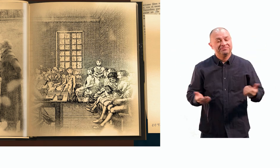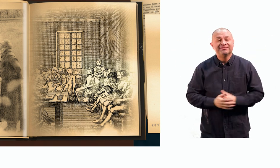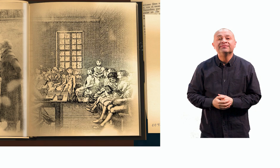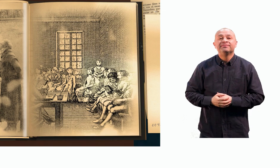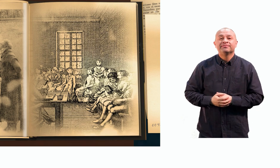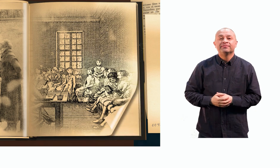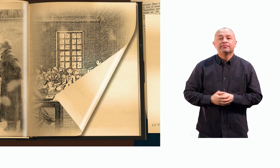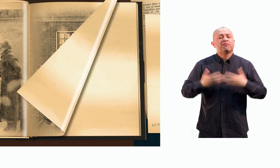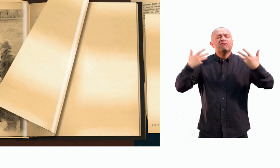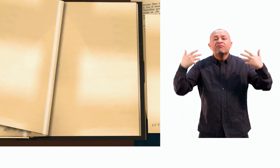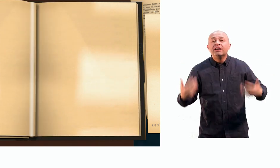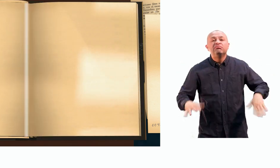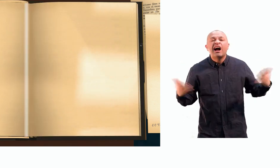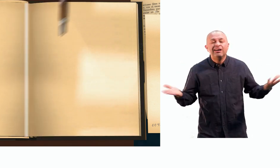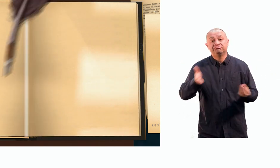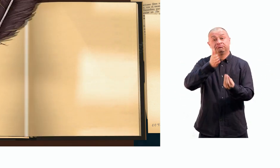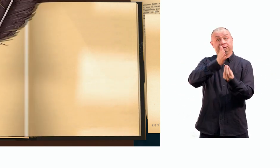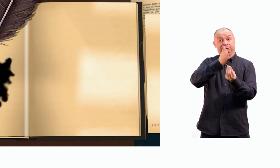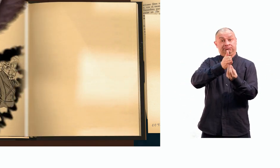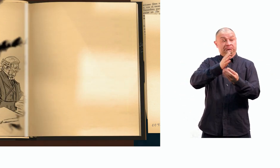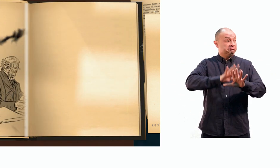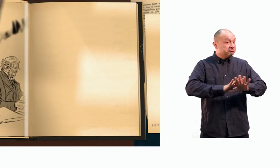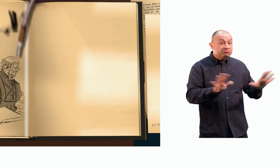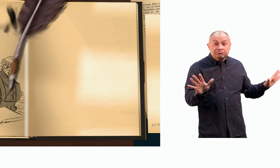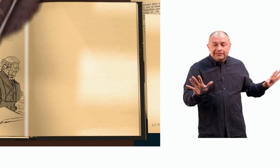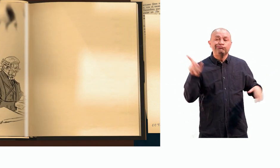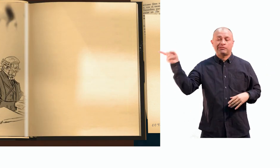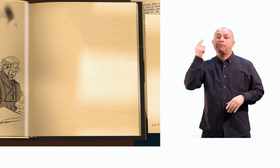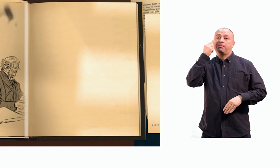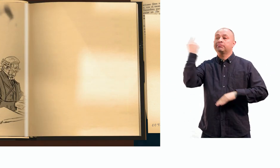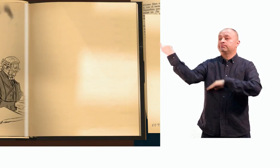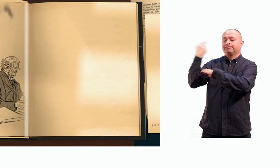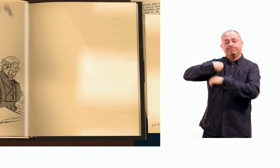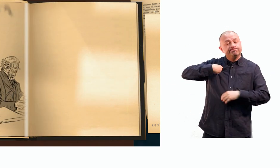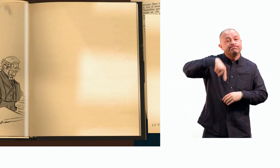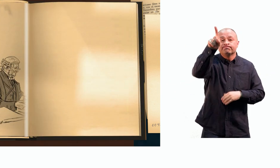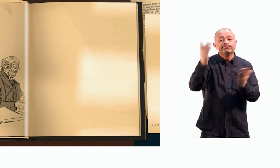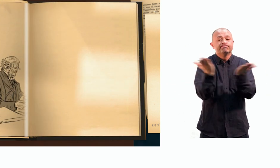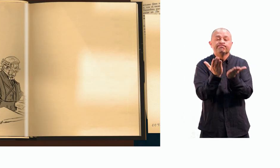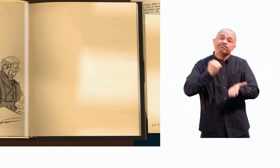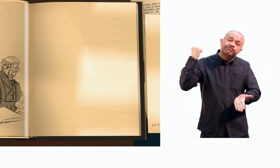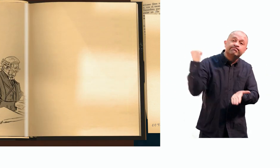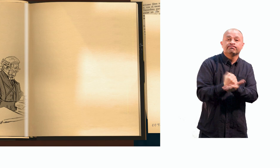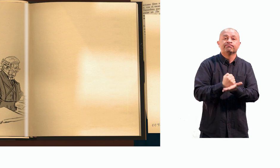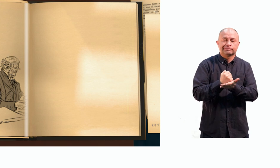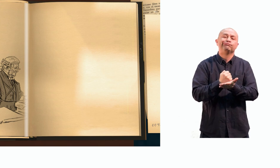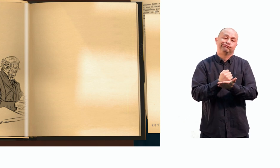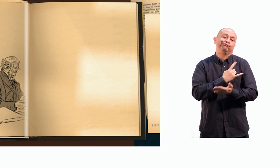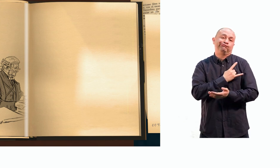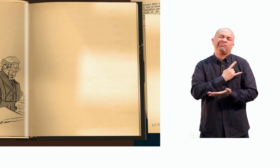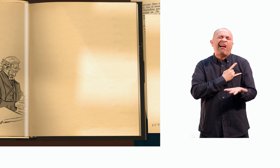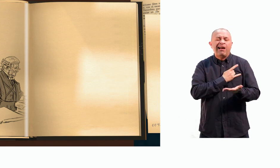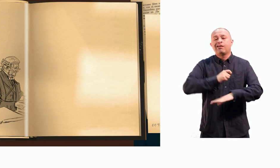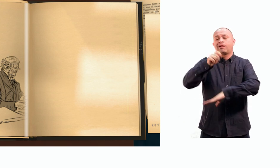Al terminar su formación teológica, su padre lo obliga a cursar derecho en la universidad, donde